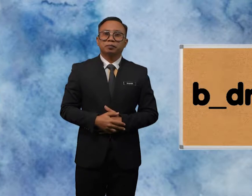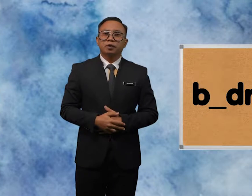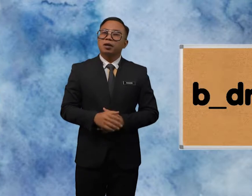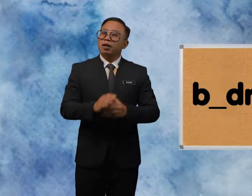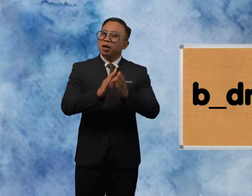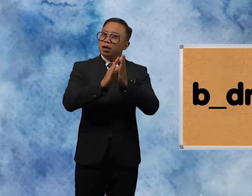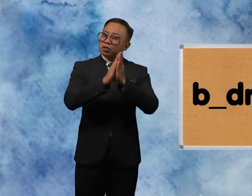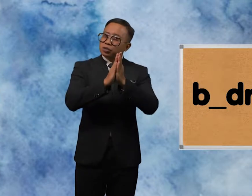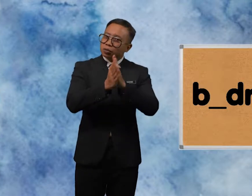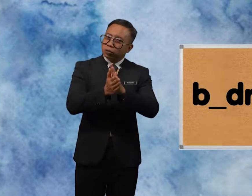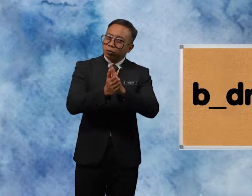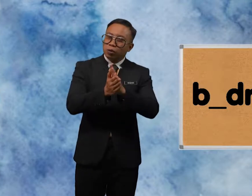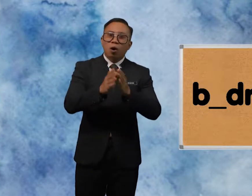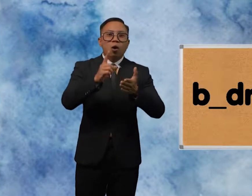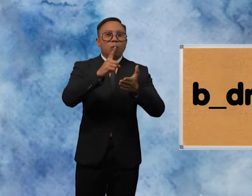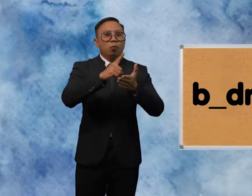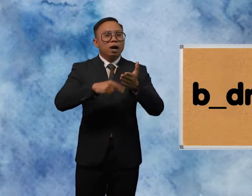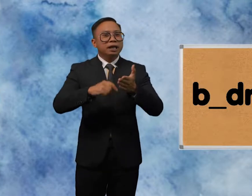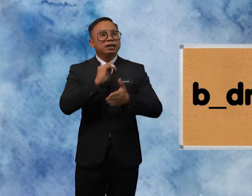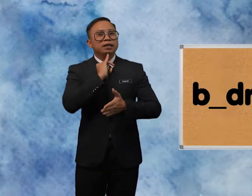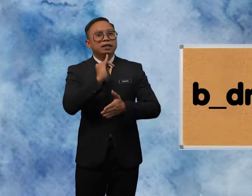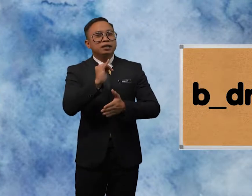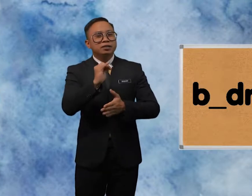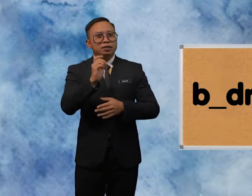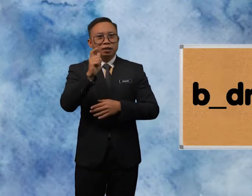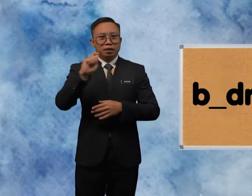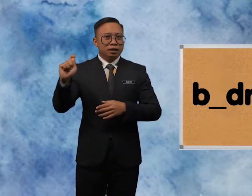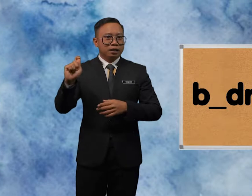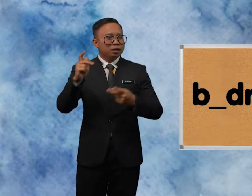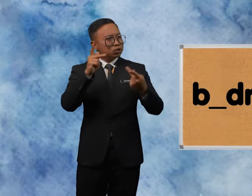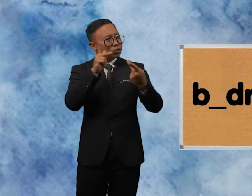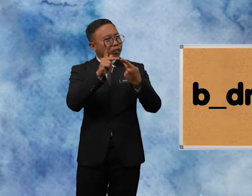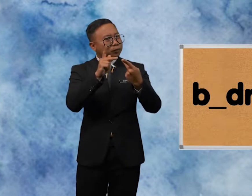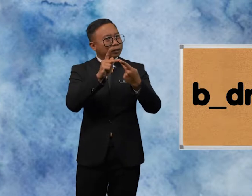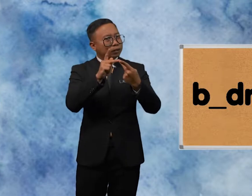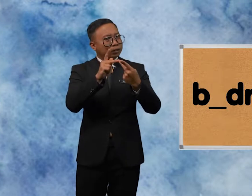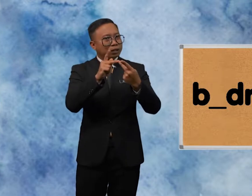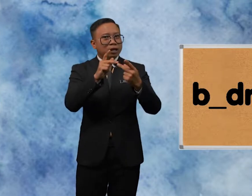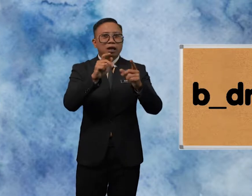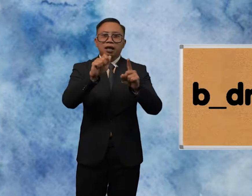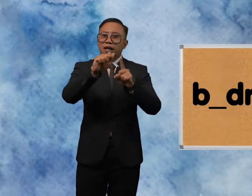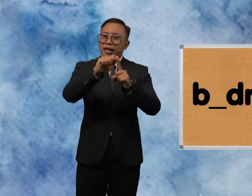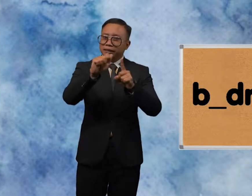So What is The Sweetable Letter